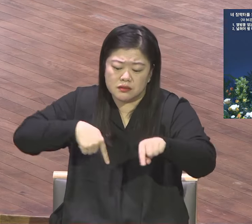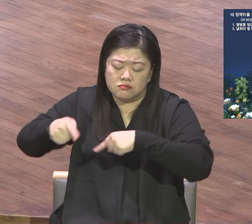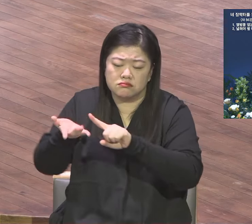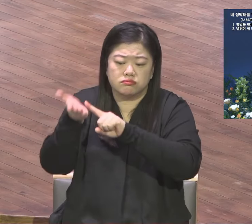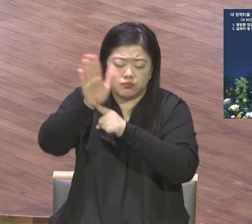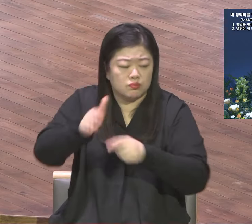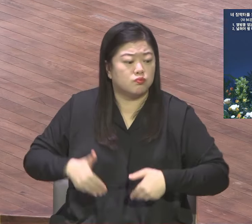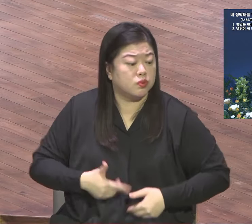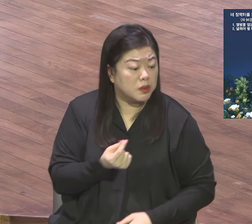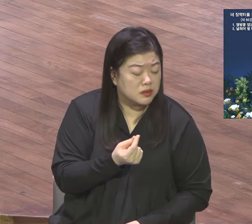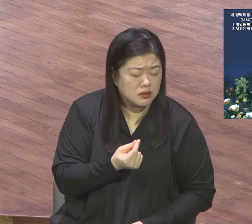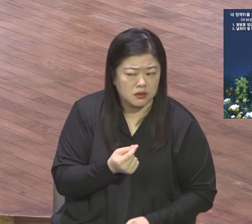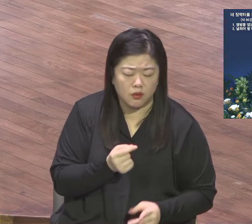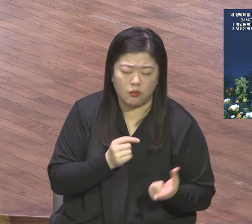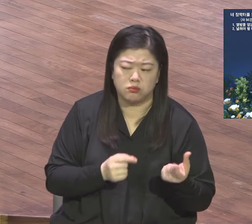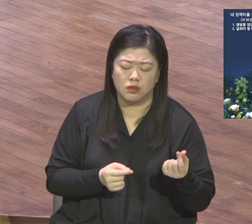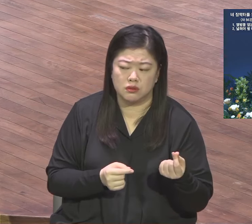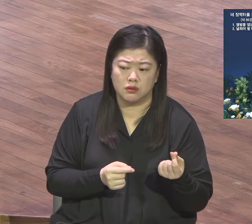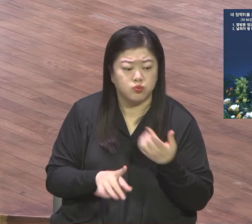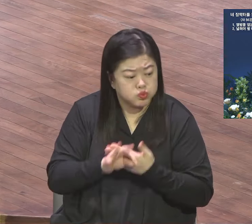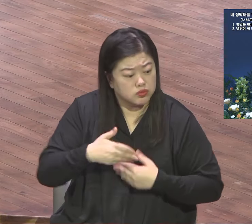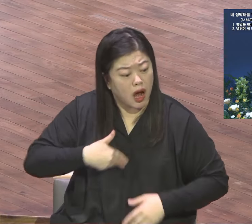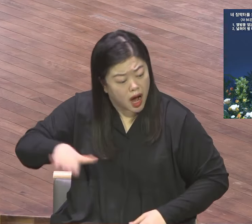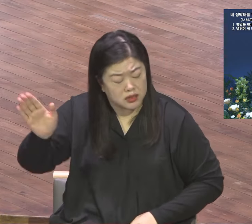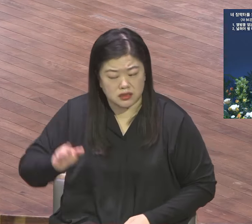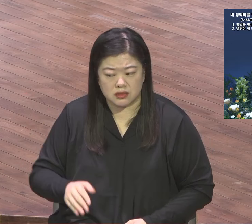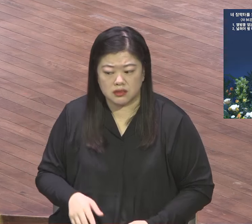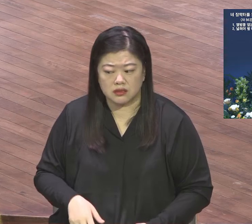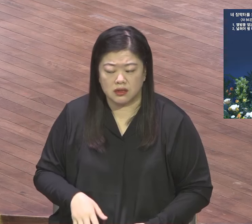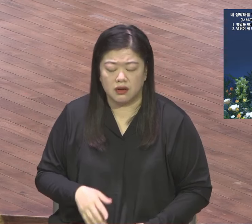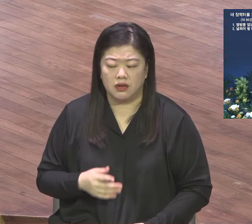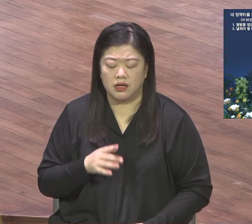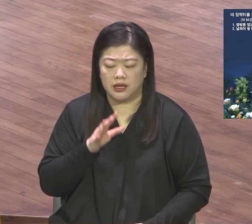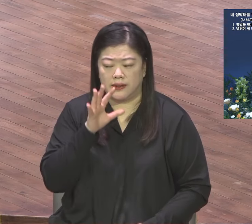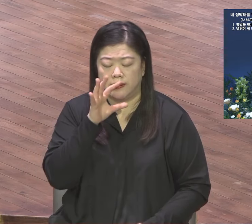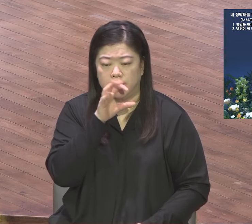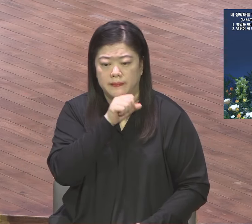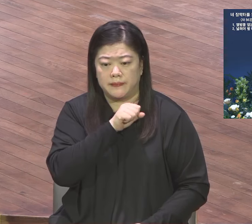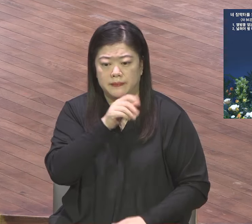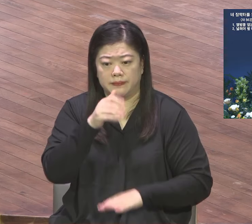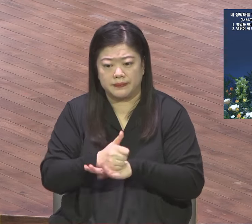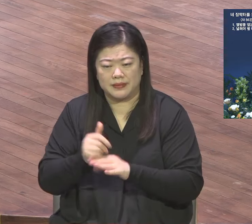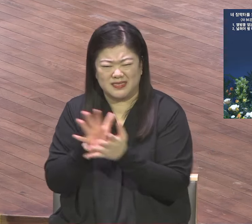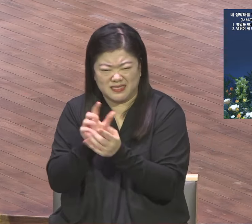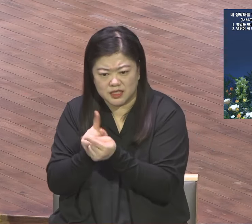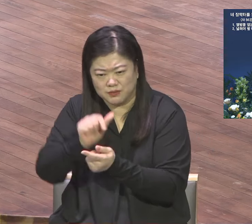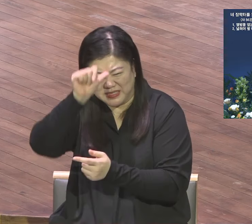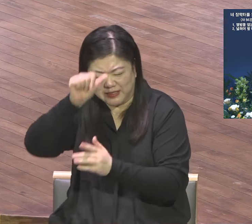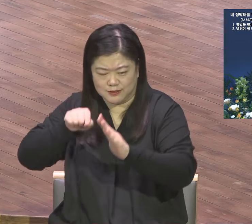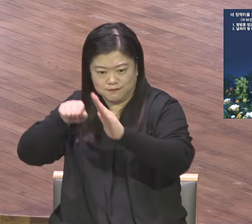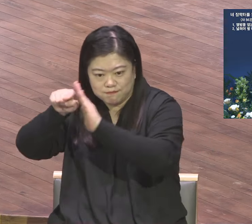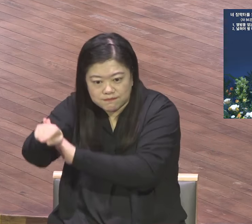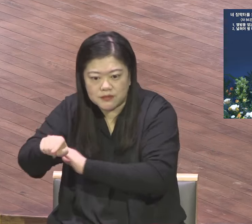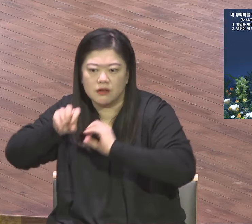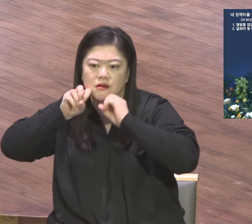위리함 켈리의 성교의 이 모토였어요 여기 오랜 집중 했습니다